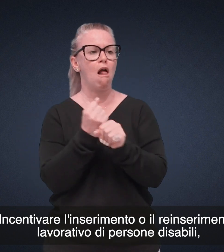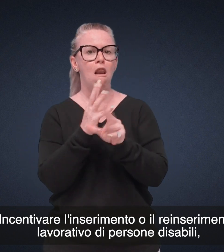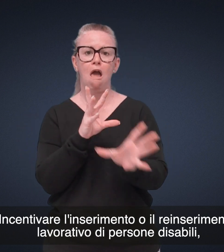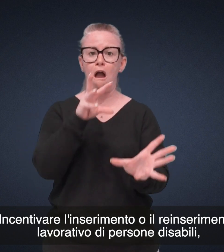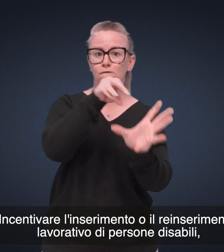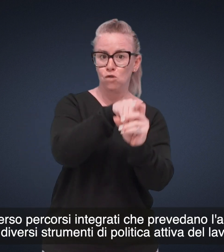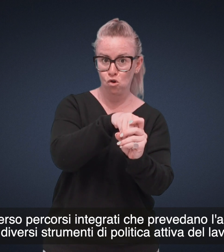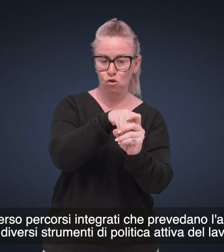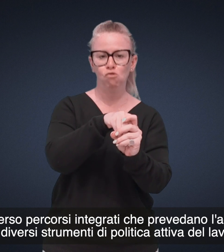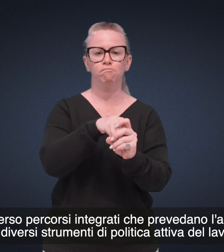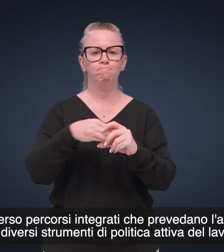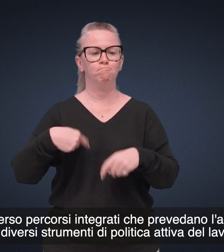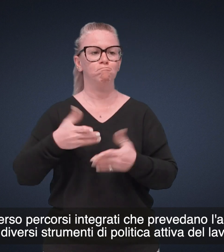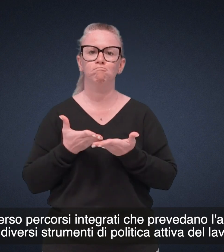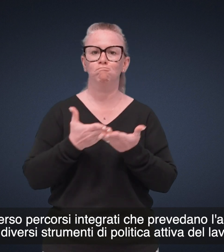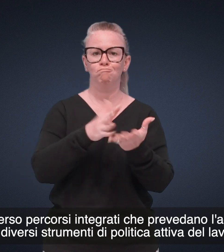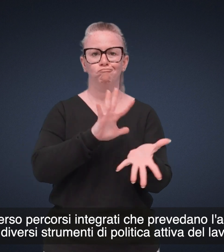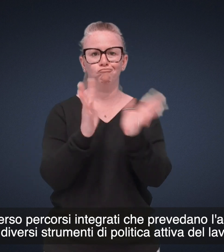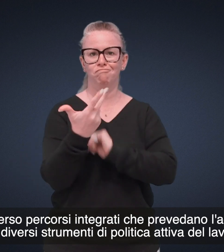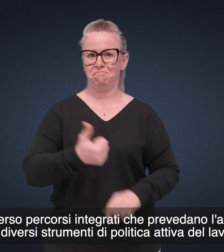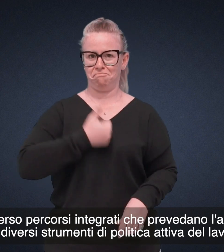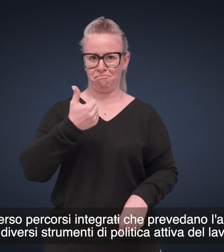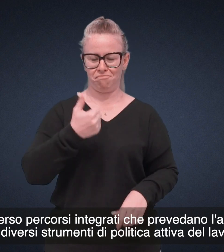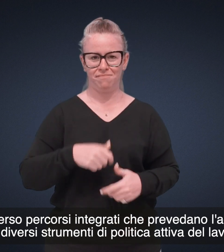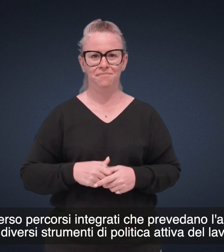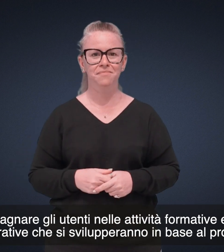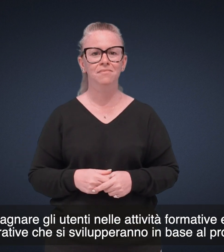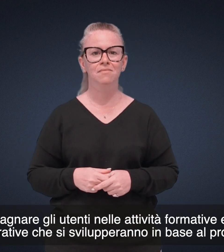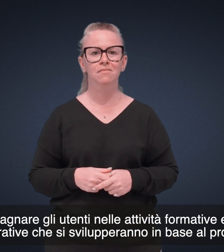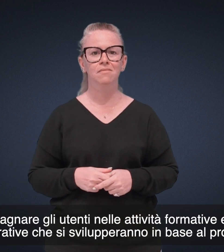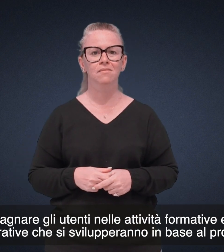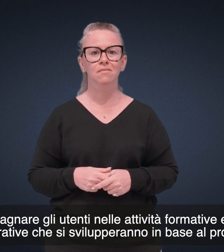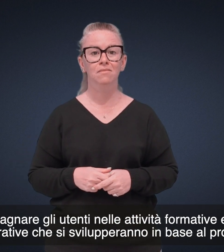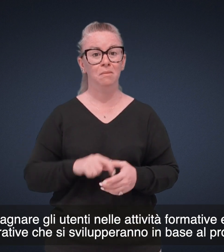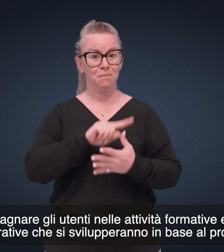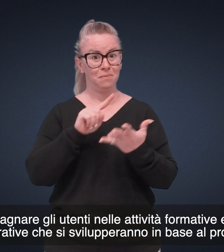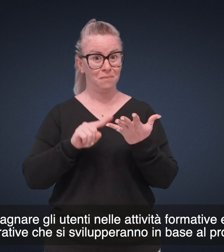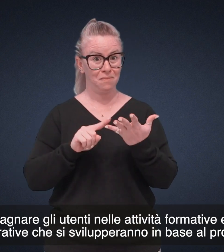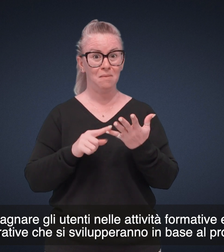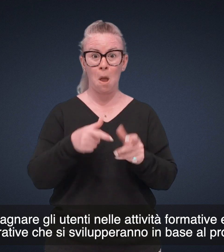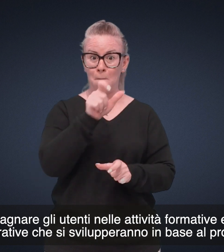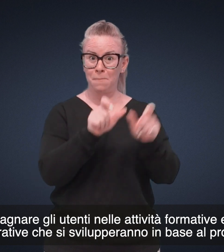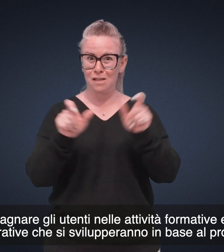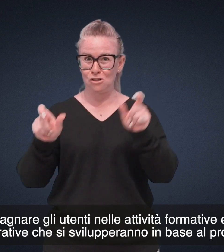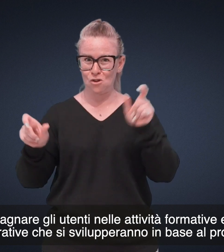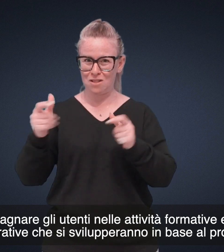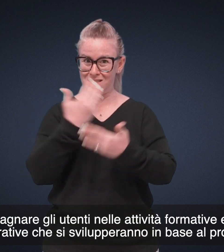percorsi integrati che prevedano l'adozione di diversi strumenti di politica attiva del lavoro Accompagnare gli utenti nelle attività